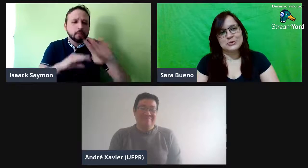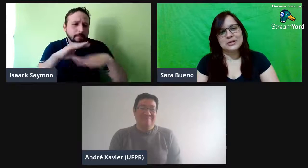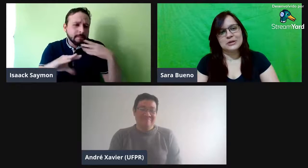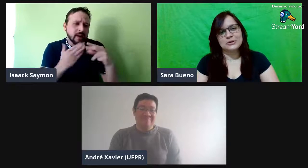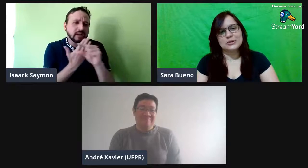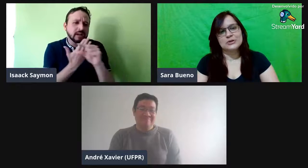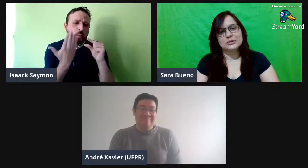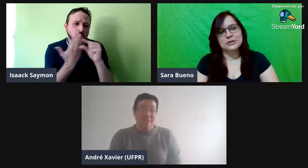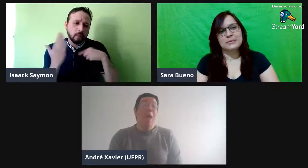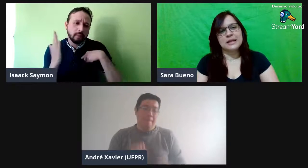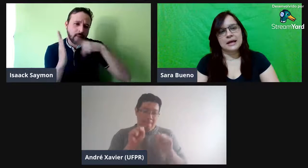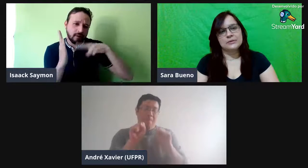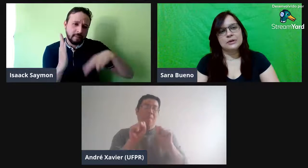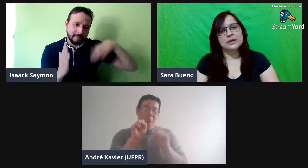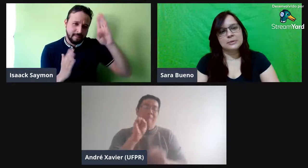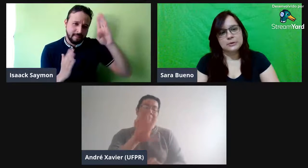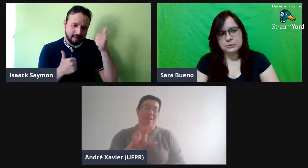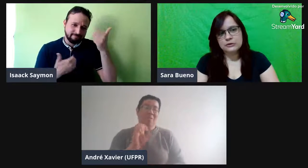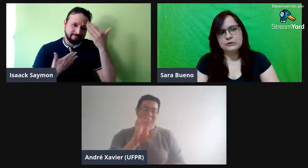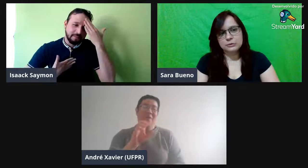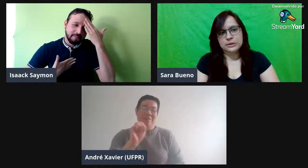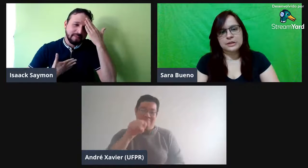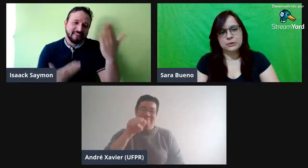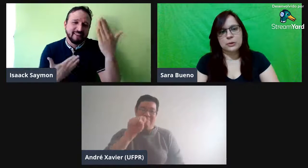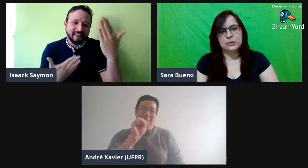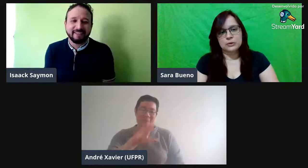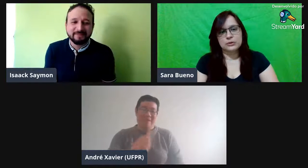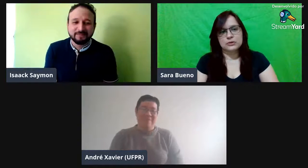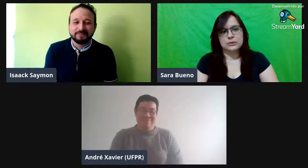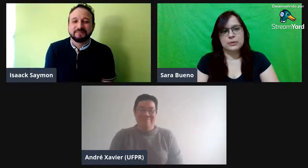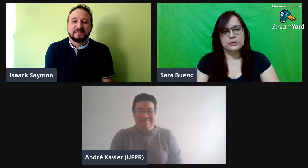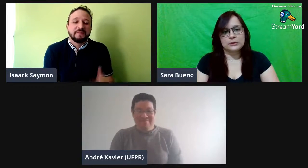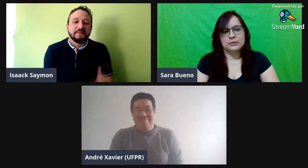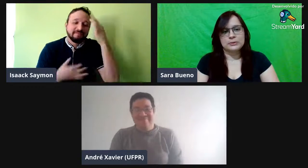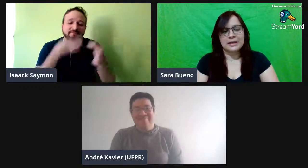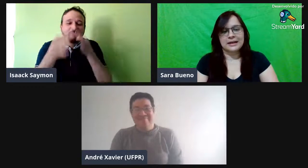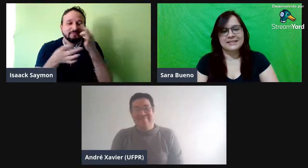e ajuda que o senhor tem me dado. Depois, por favor, manda o autor que o senhor comentou. Muito obrigada.